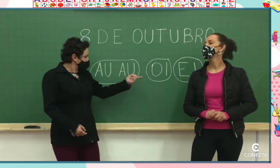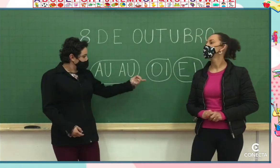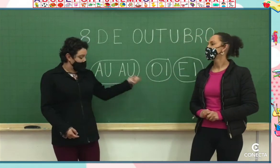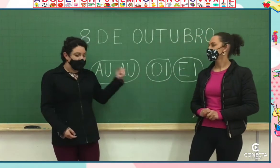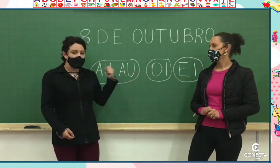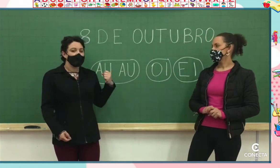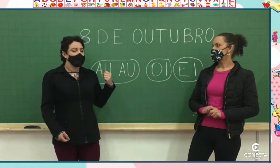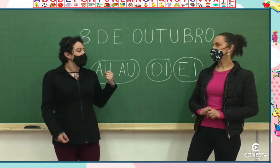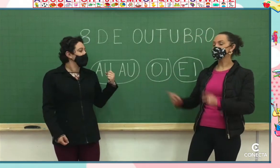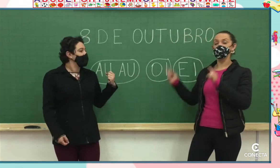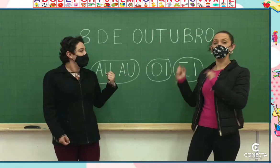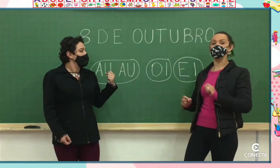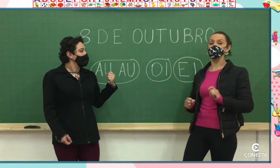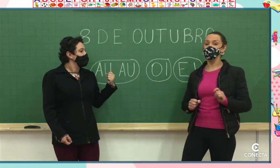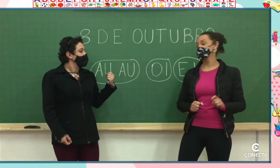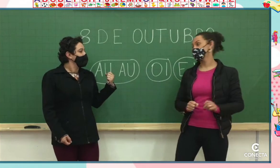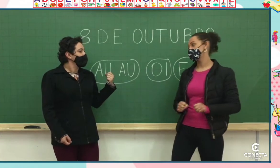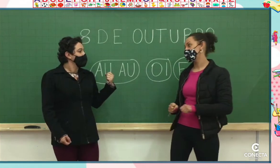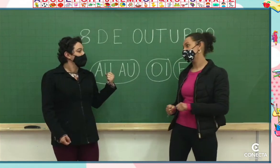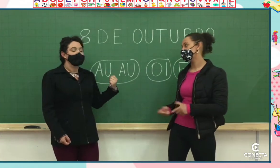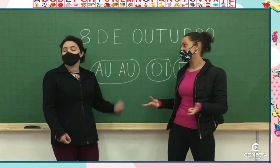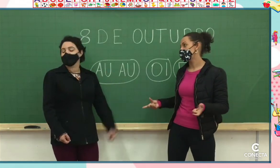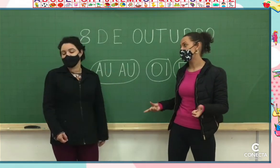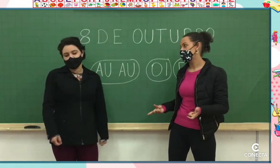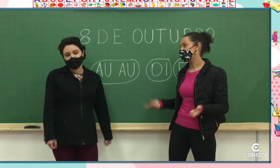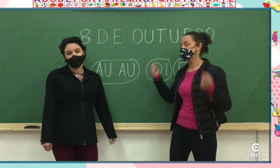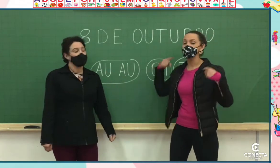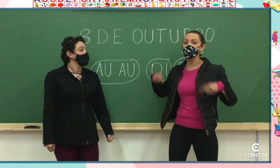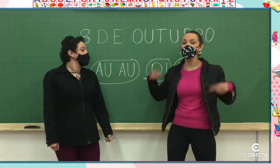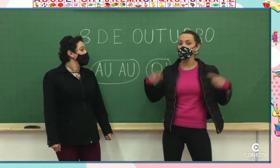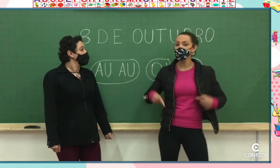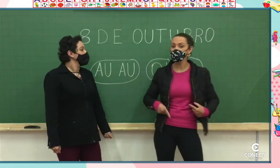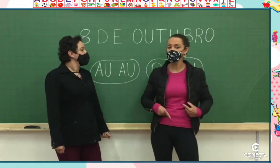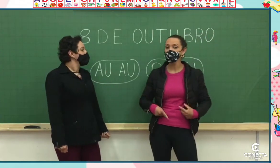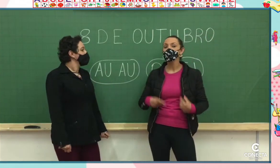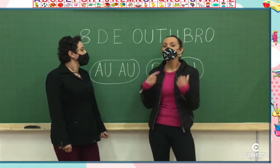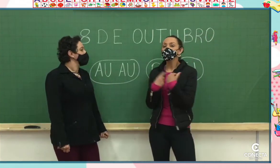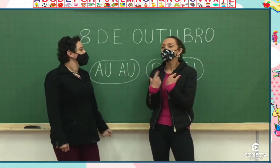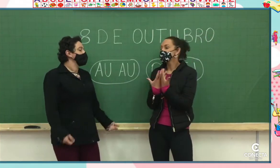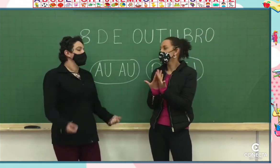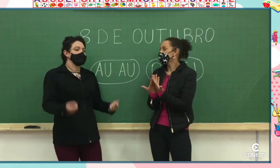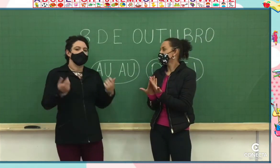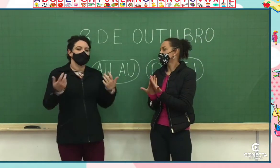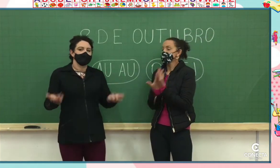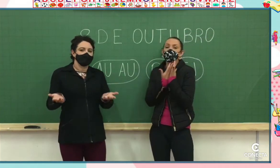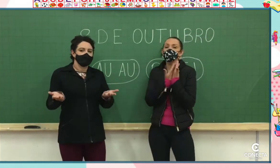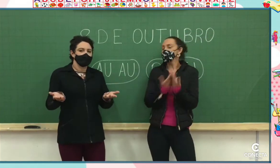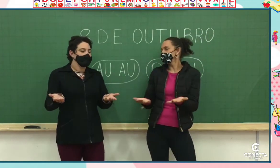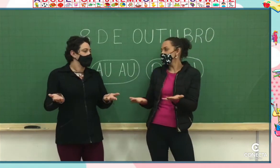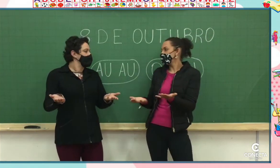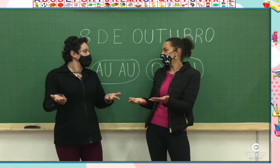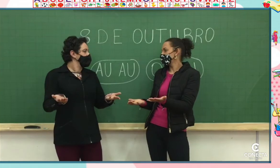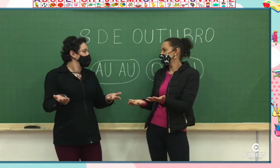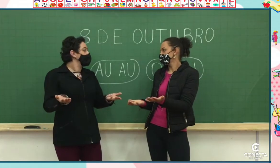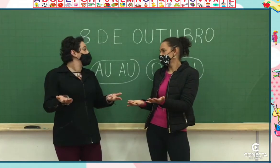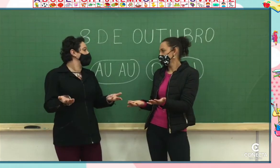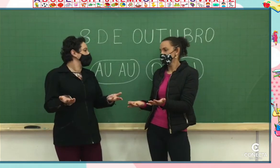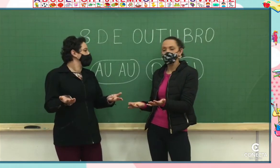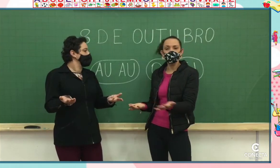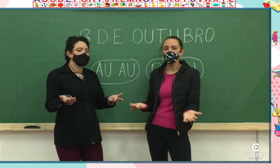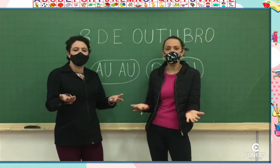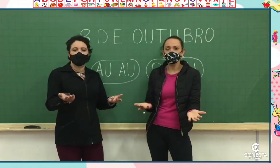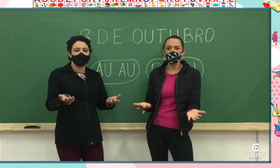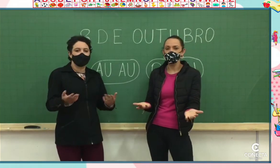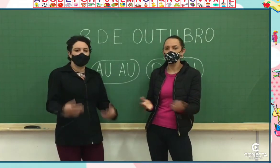encontros vocálicos. Isso, porque com as vogais nós podemos formar palavras e sem elas nós não podemos formar nenhuma palavra, né,